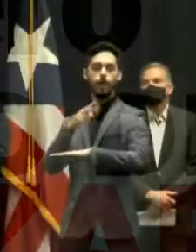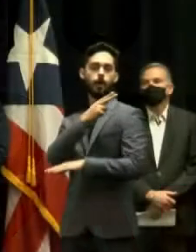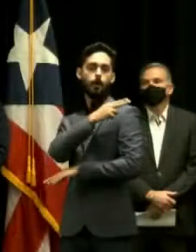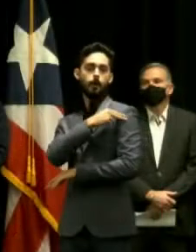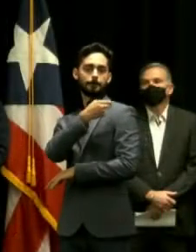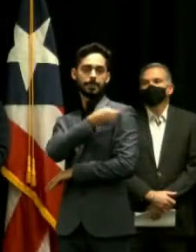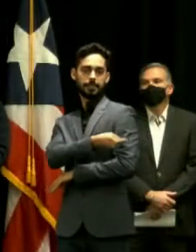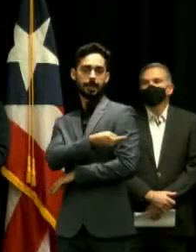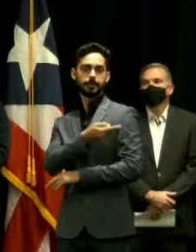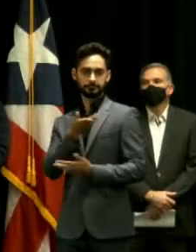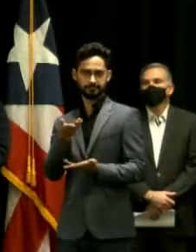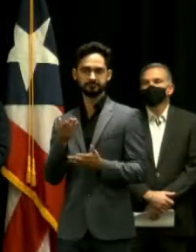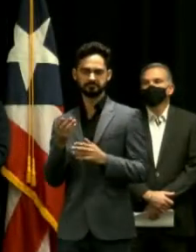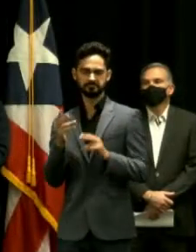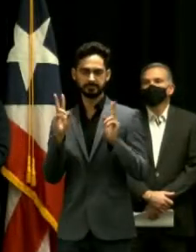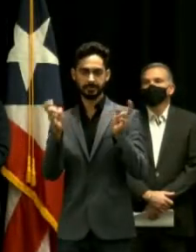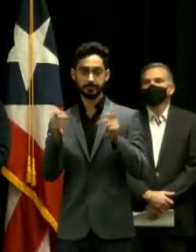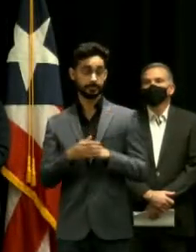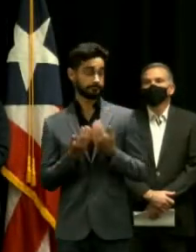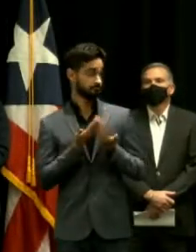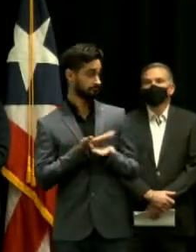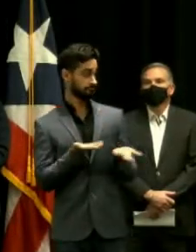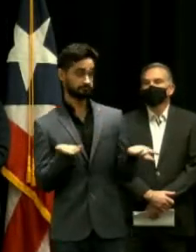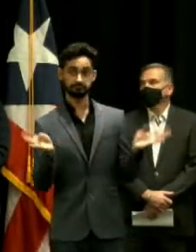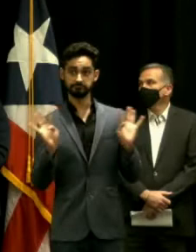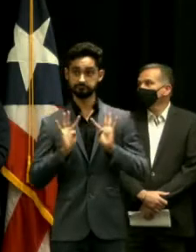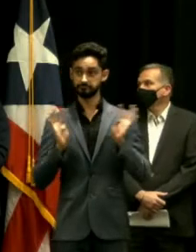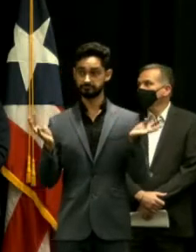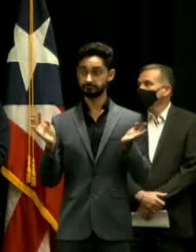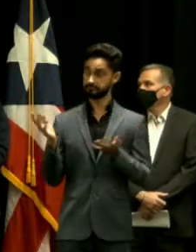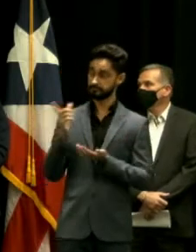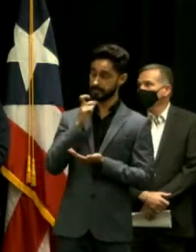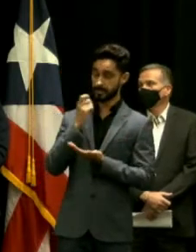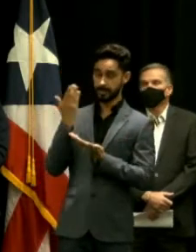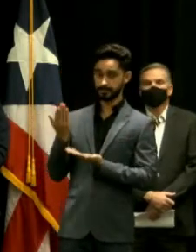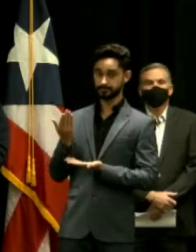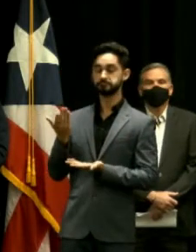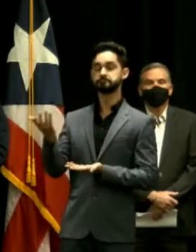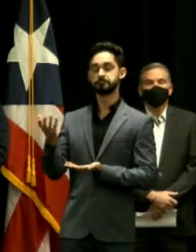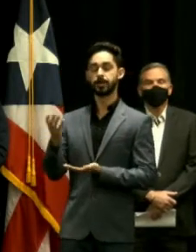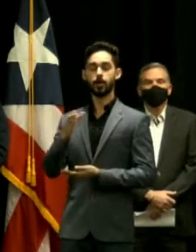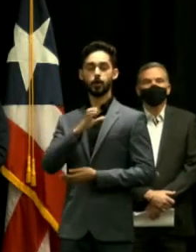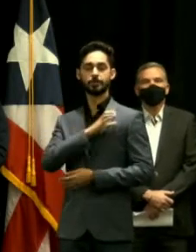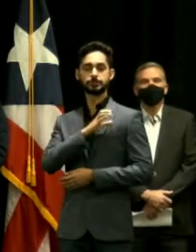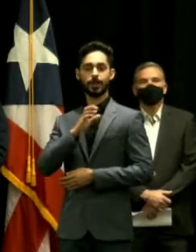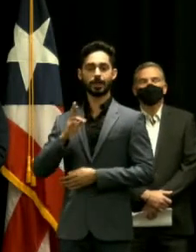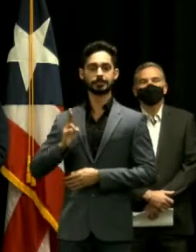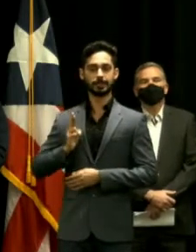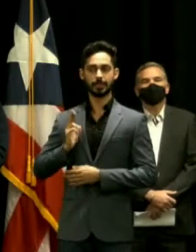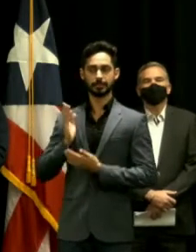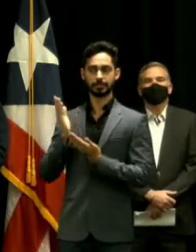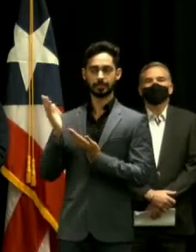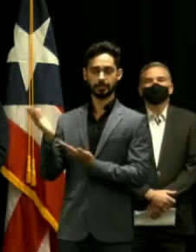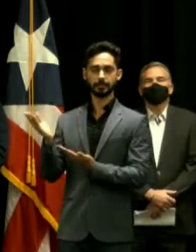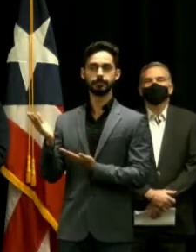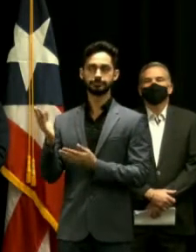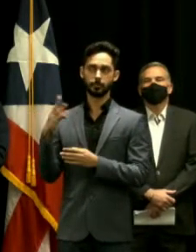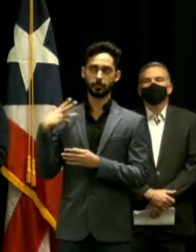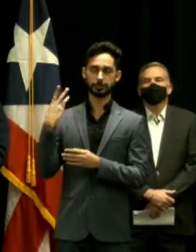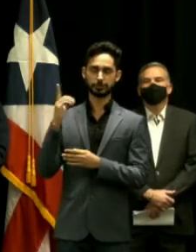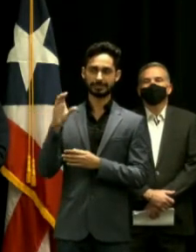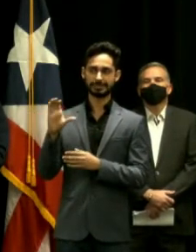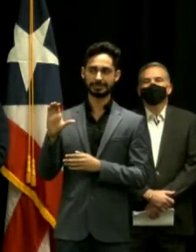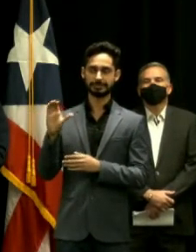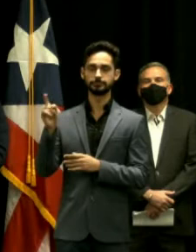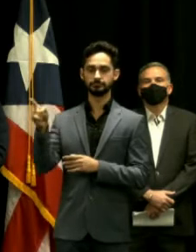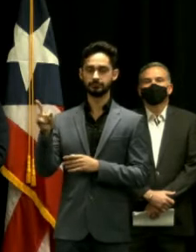Me acompaña nuestra comisionada residente Jennifer González, que se ocupó de conseguir la asignación congresional